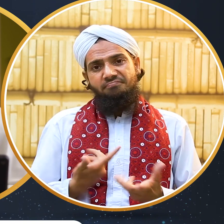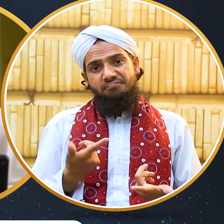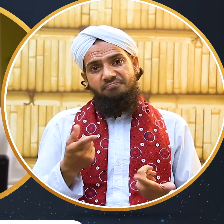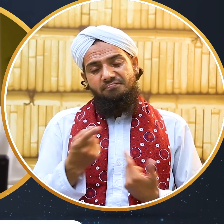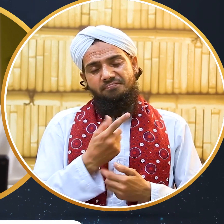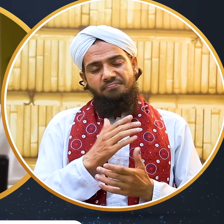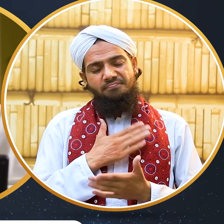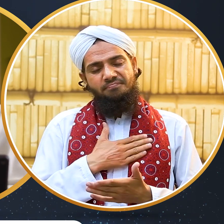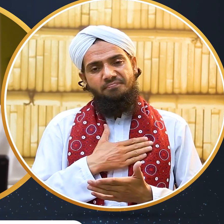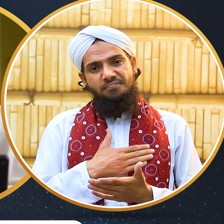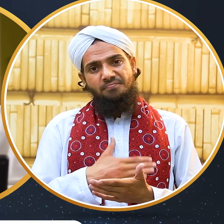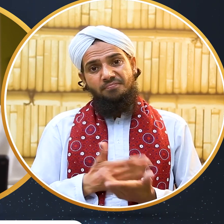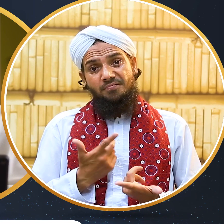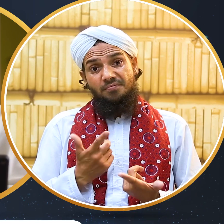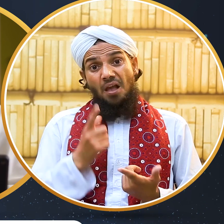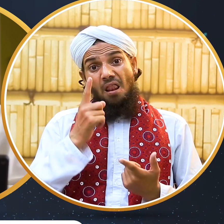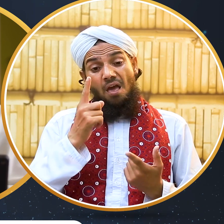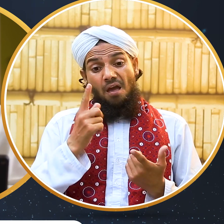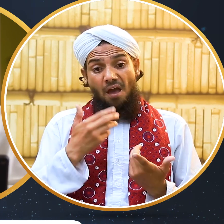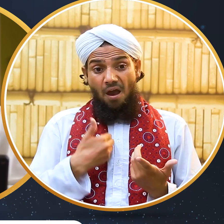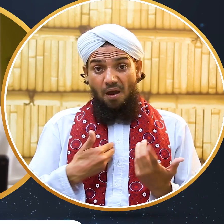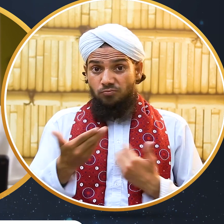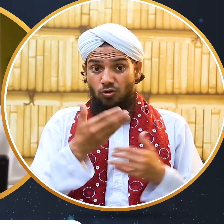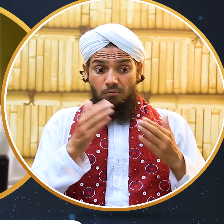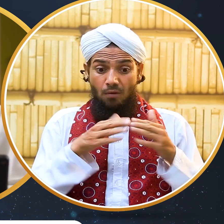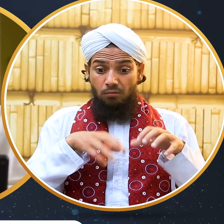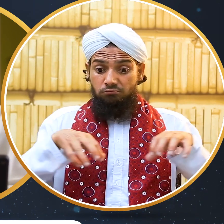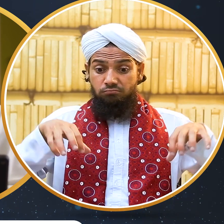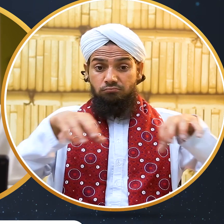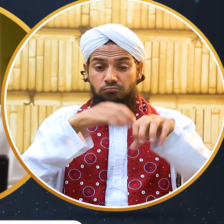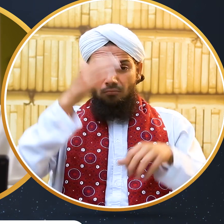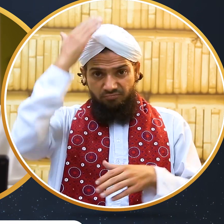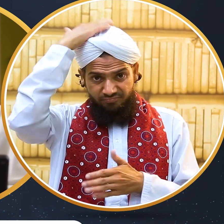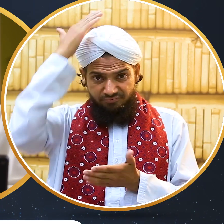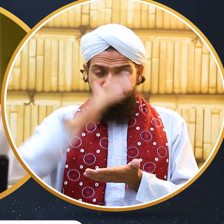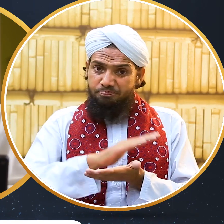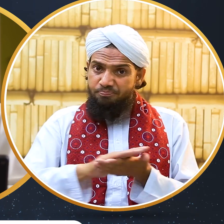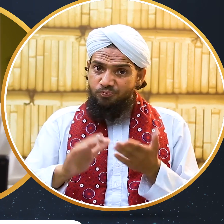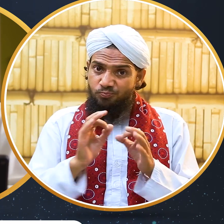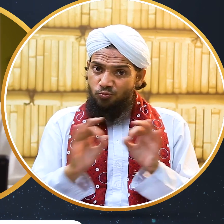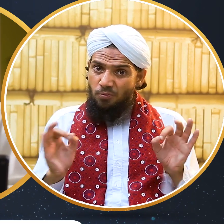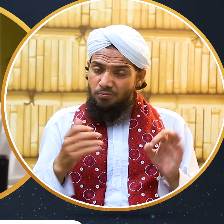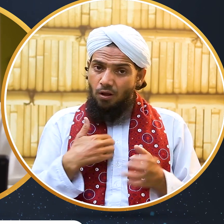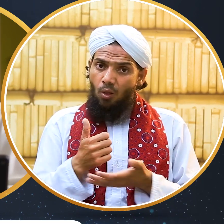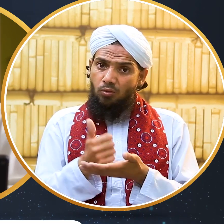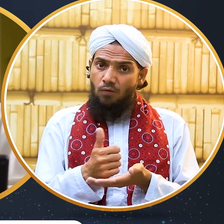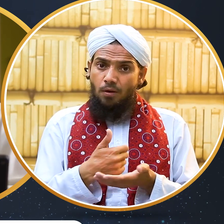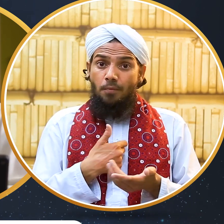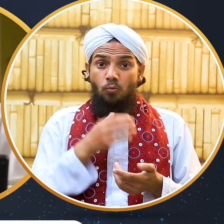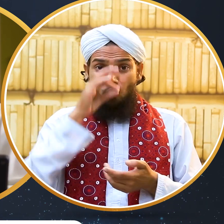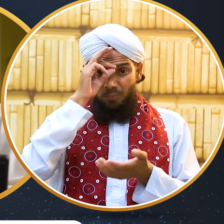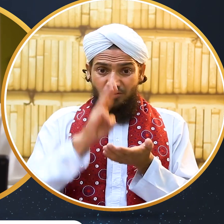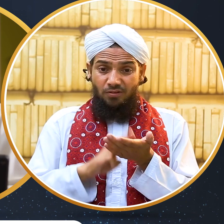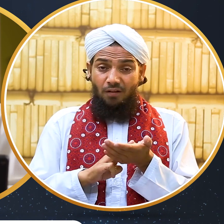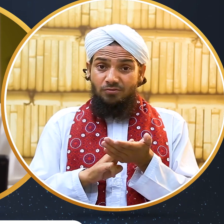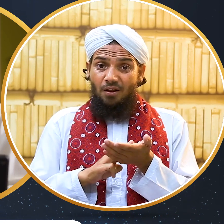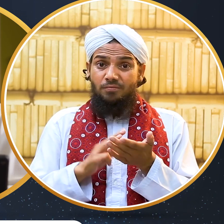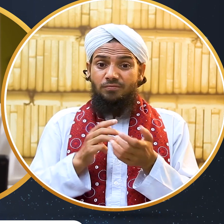یہ غور کیجئے ناظرین یہ ہے پڑوس کے حقوق اللہ کرے کہ ہم اپنے پڑوسیوں کے حقوق صحیح طریقے سے ادا کرنے میں کامیاب